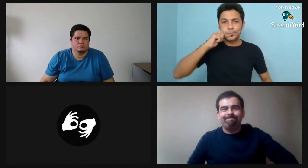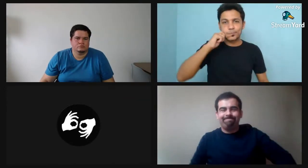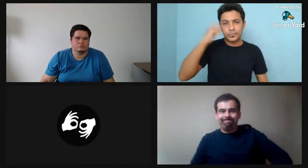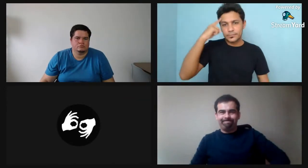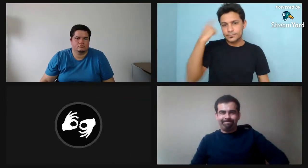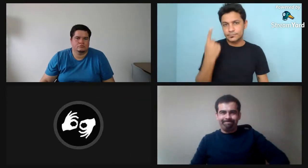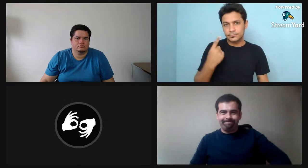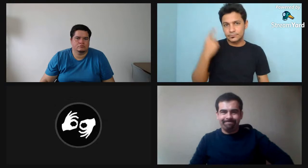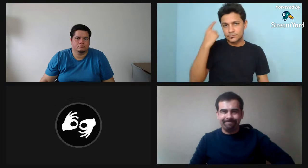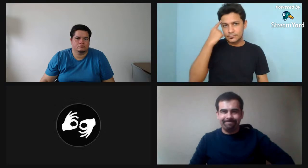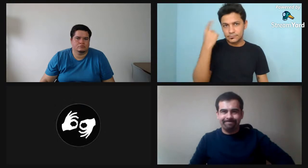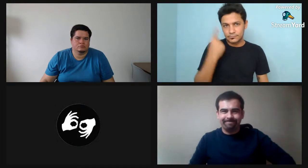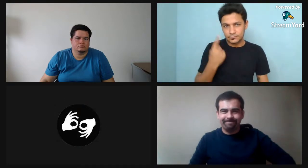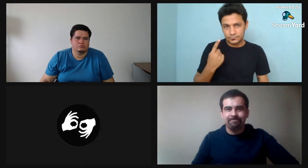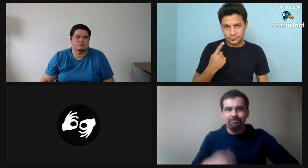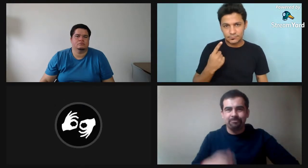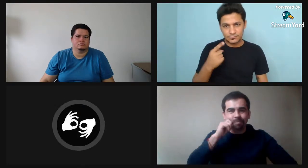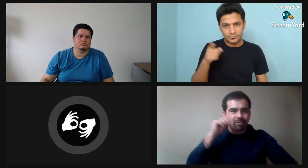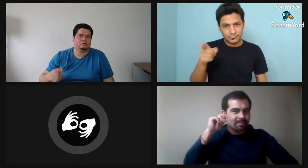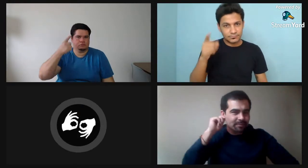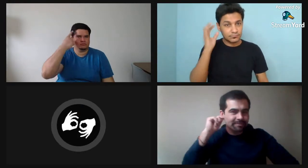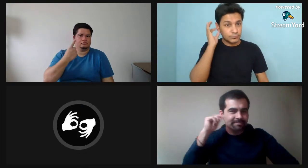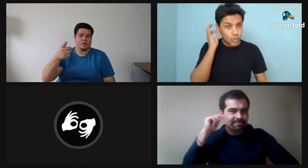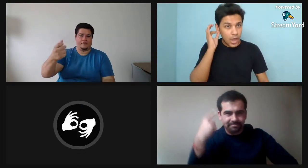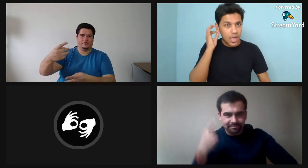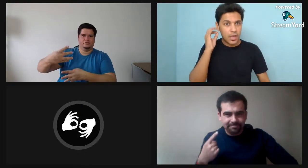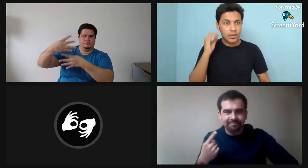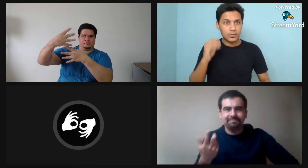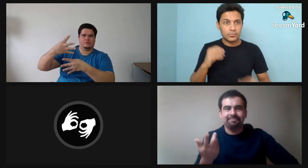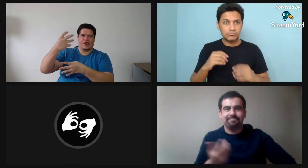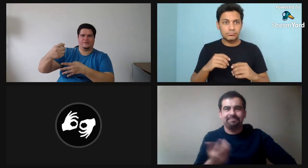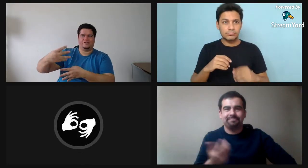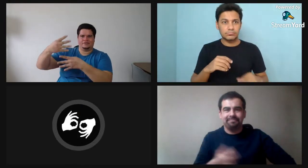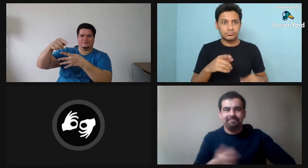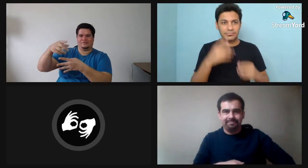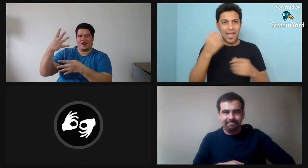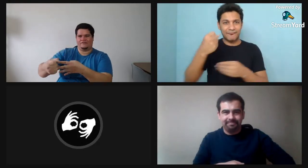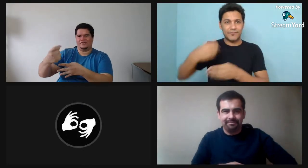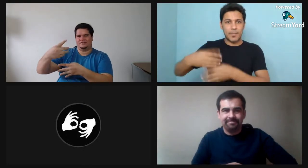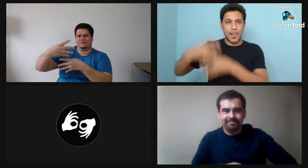Perdón. Hay algunas señas que falta ahí presentar. Esa es la seña de la mujer.